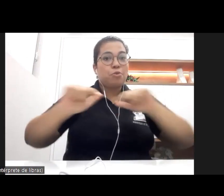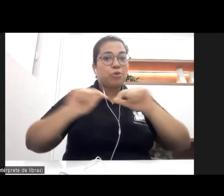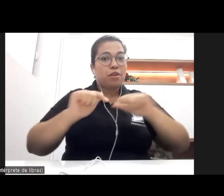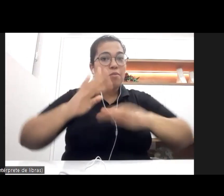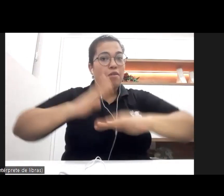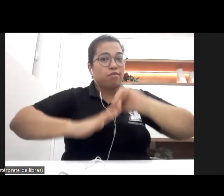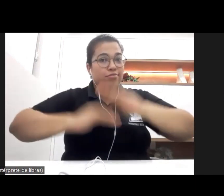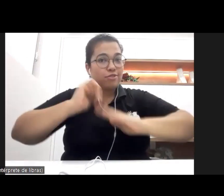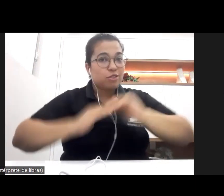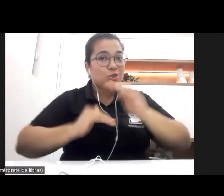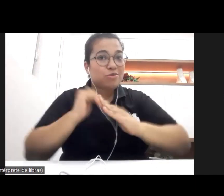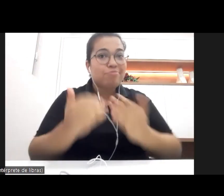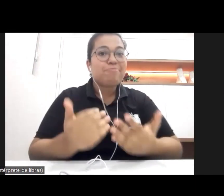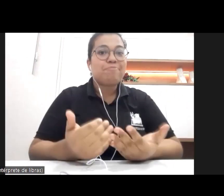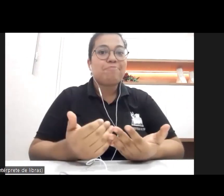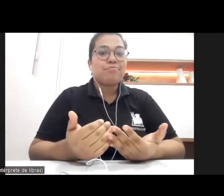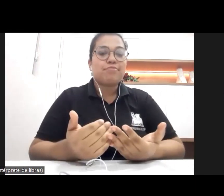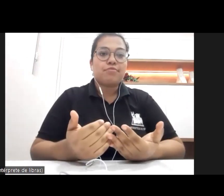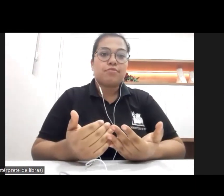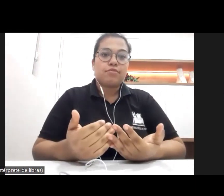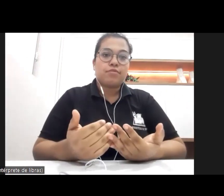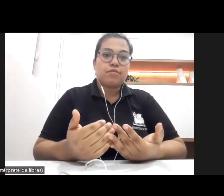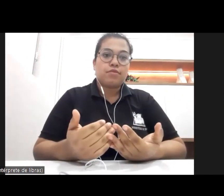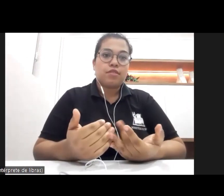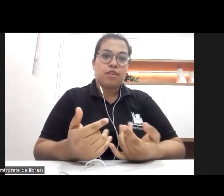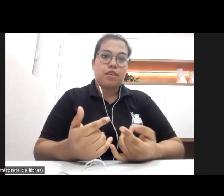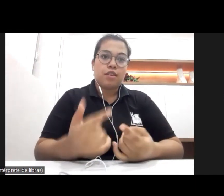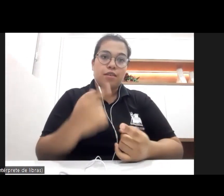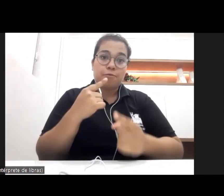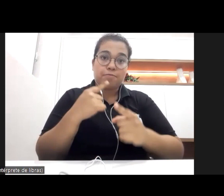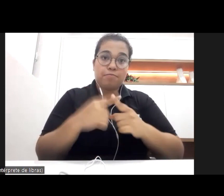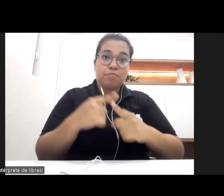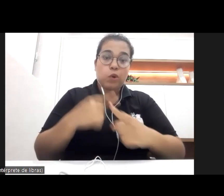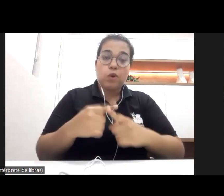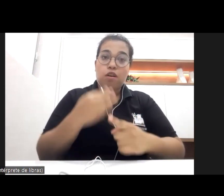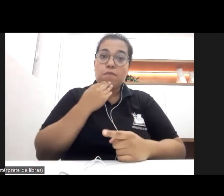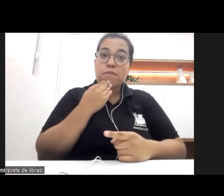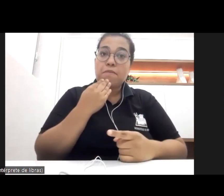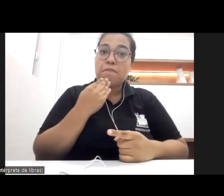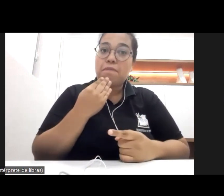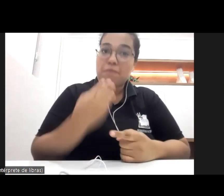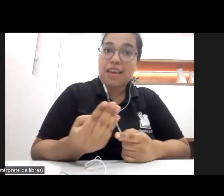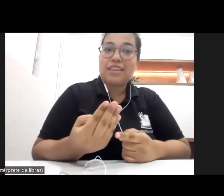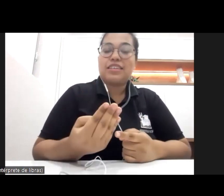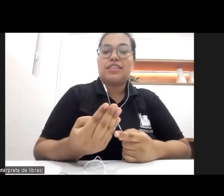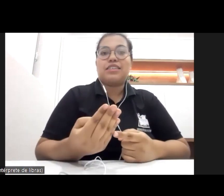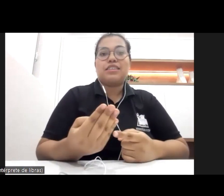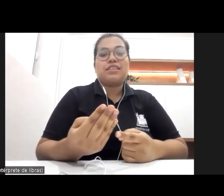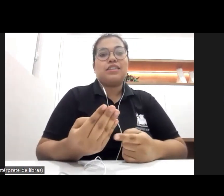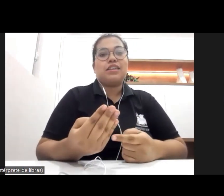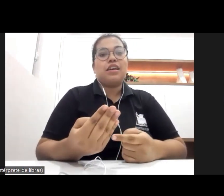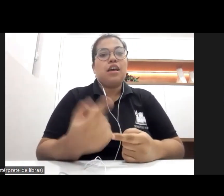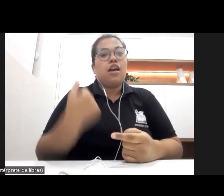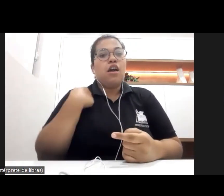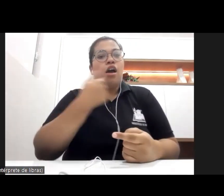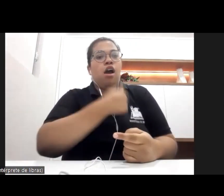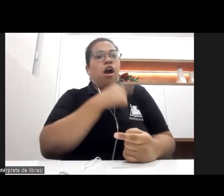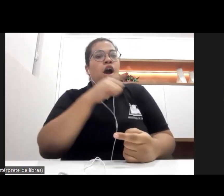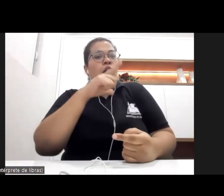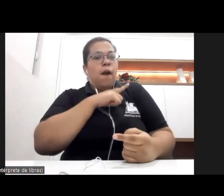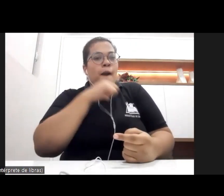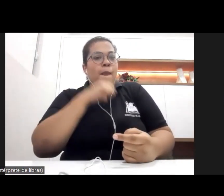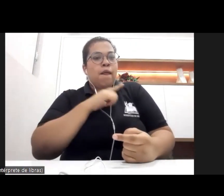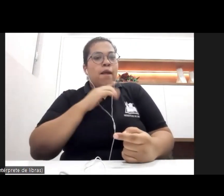exatamente em razão da exigência que nós temos no ingresso